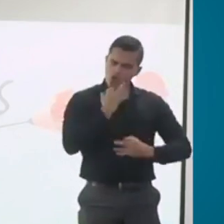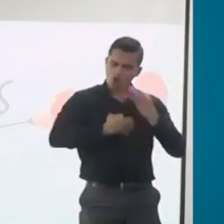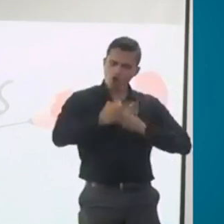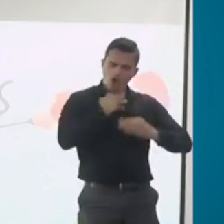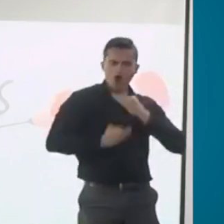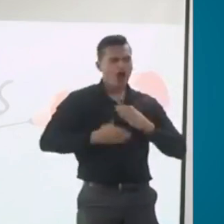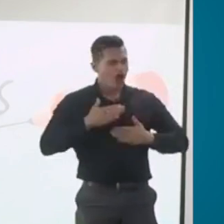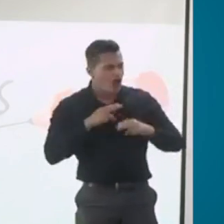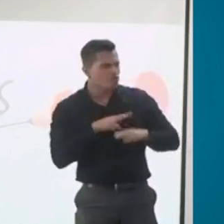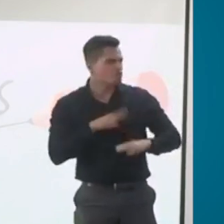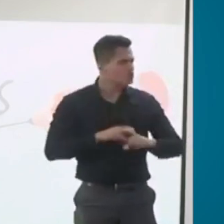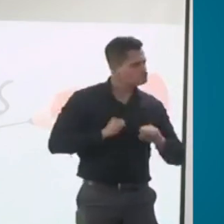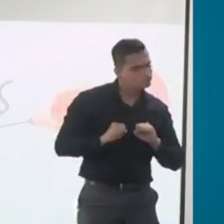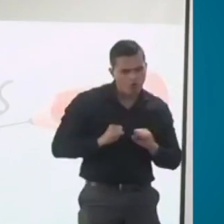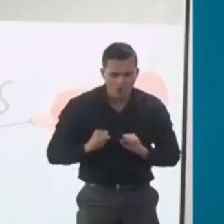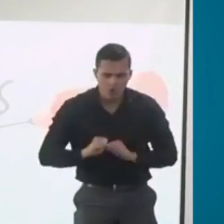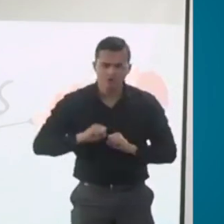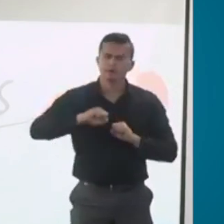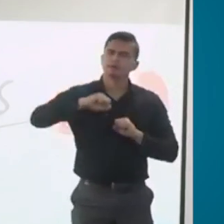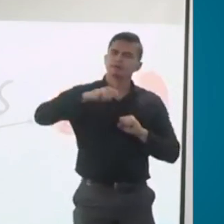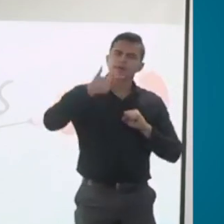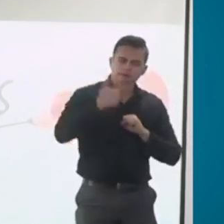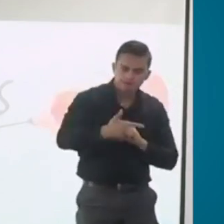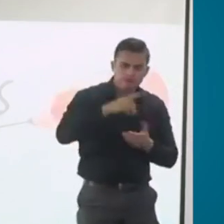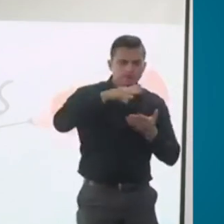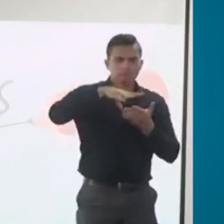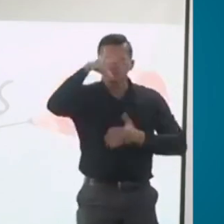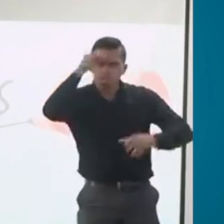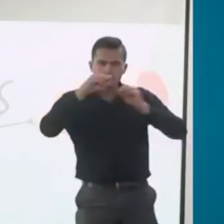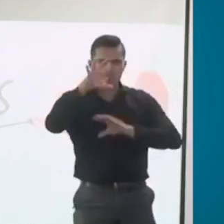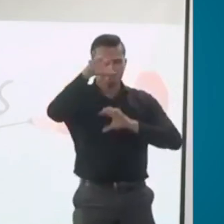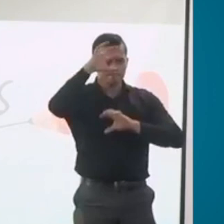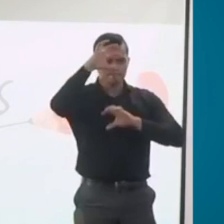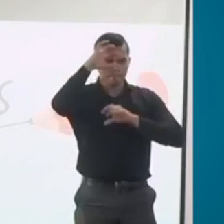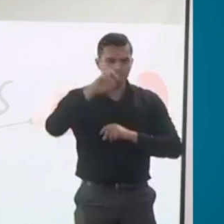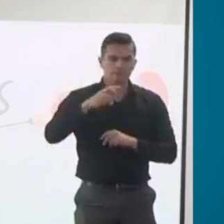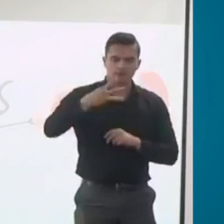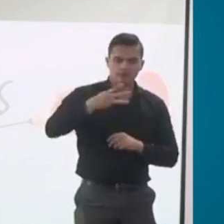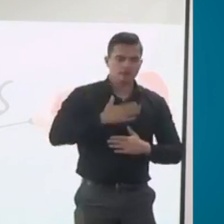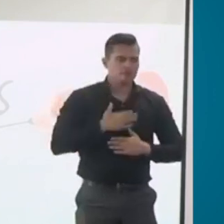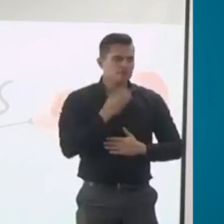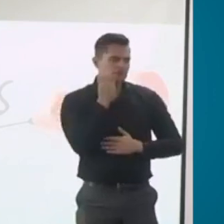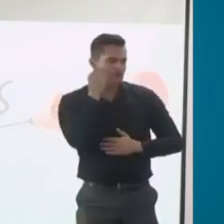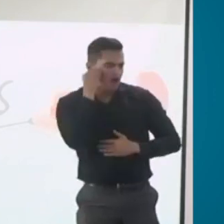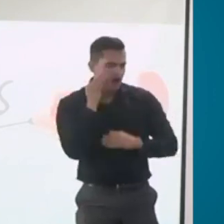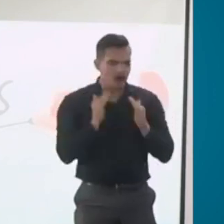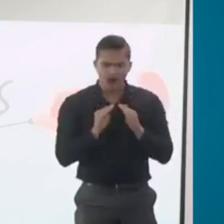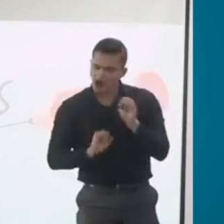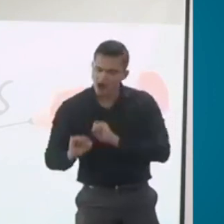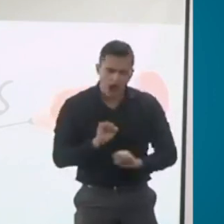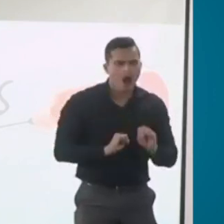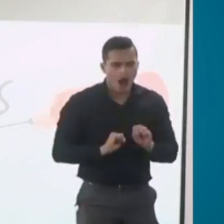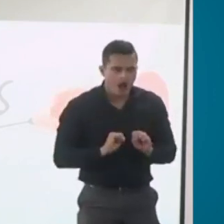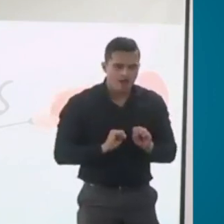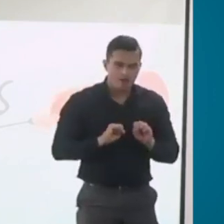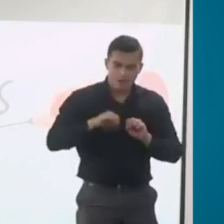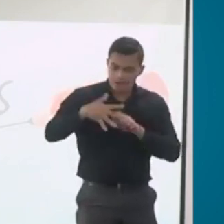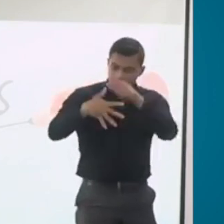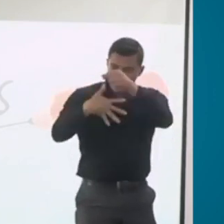las cinco cosas que les dije, vida doméstica, sumando todos esos porcentajes me da un valor, ¿sí? Ese